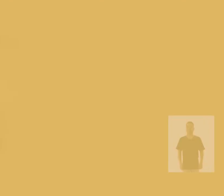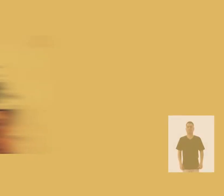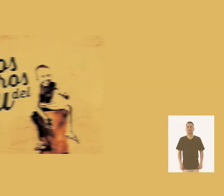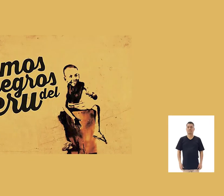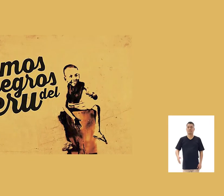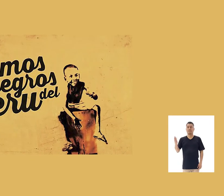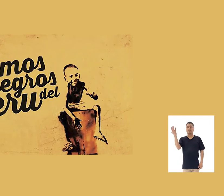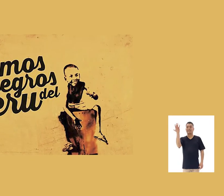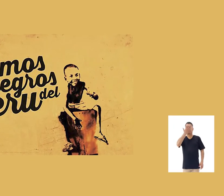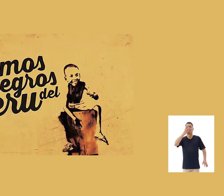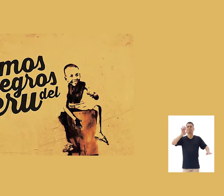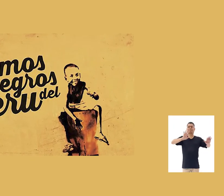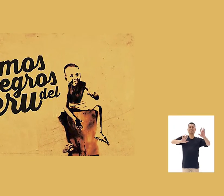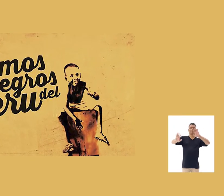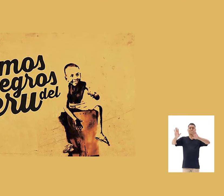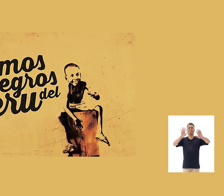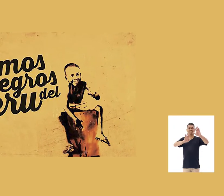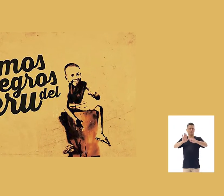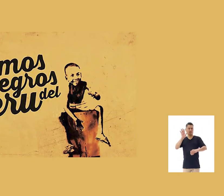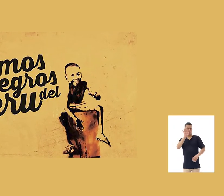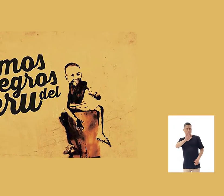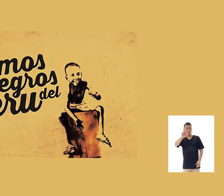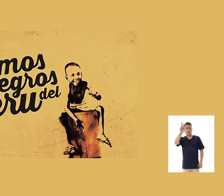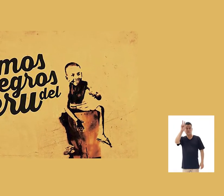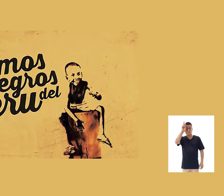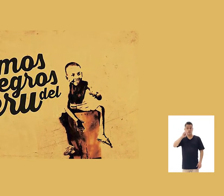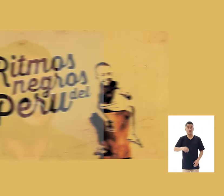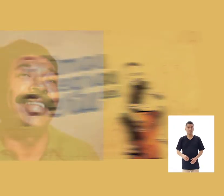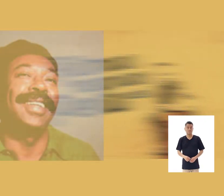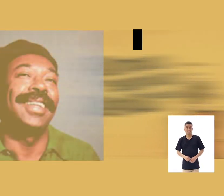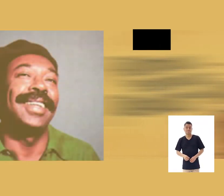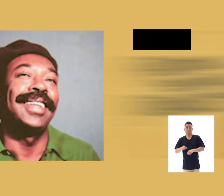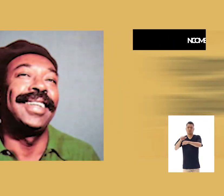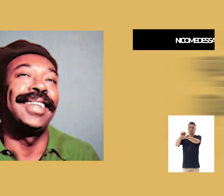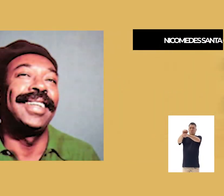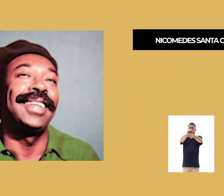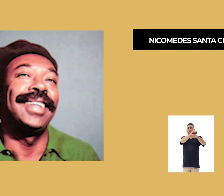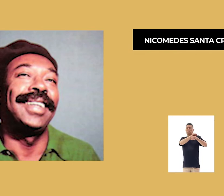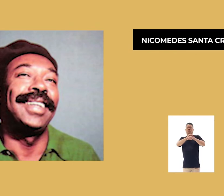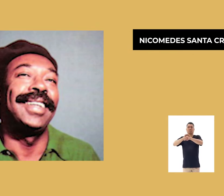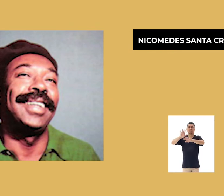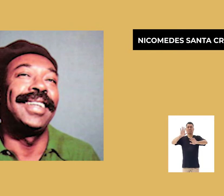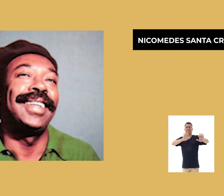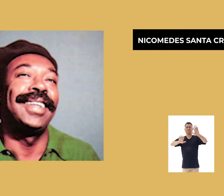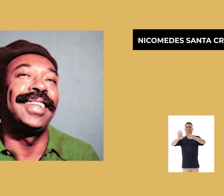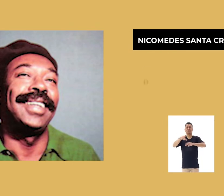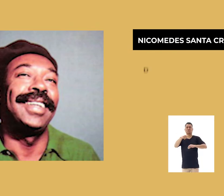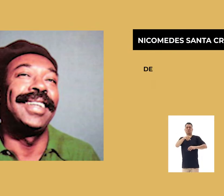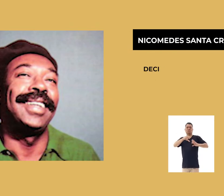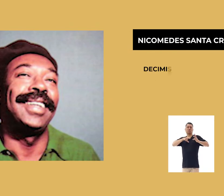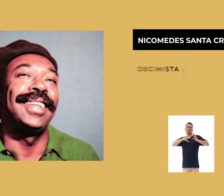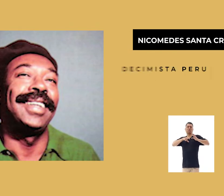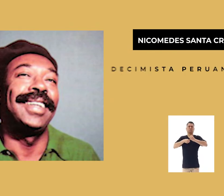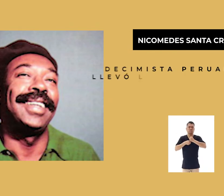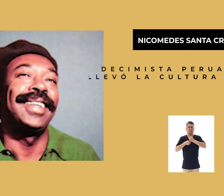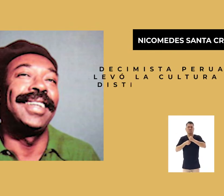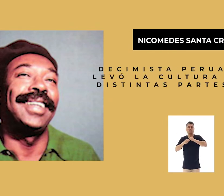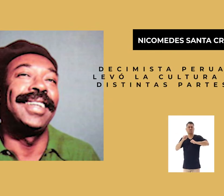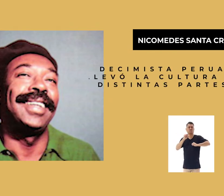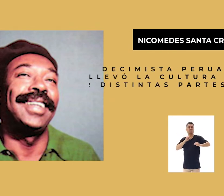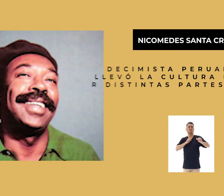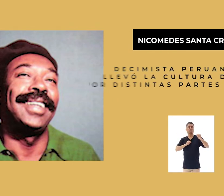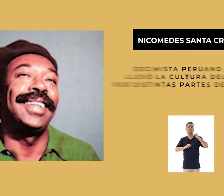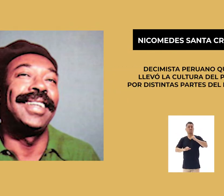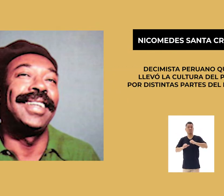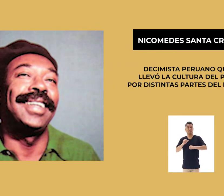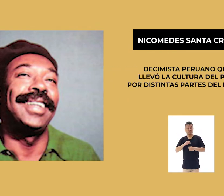Ritmos negros del Perú, ritmos de la esclavitud contra amarguras